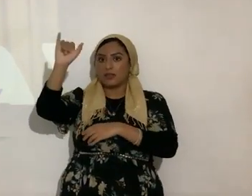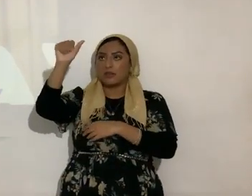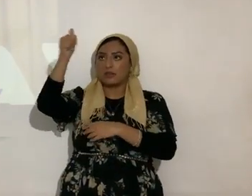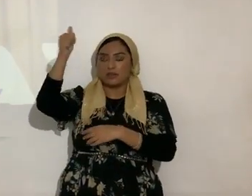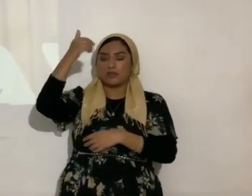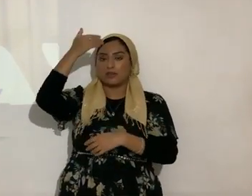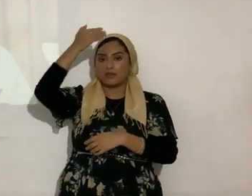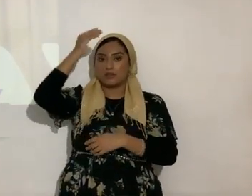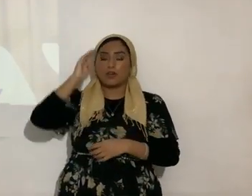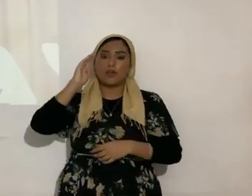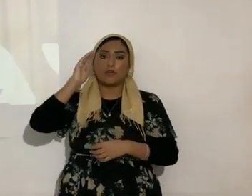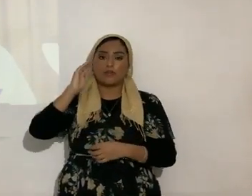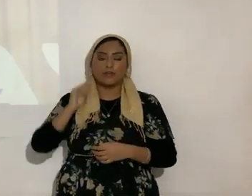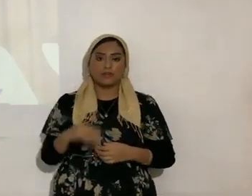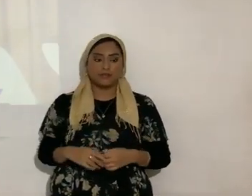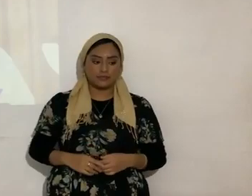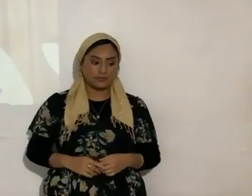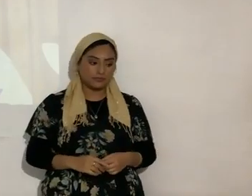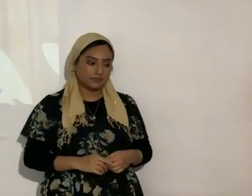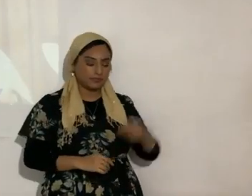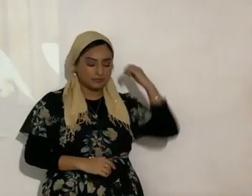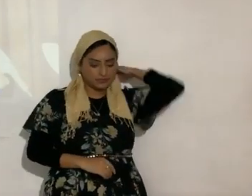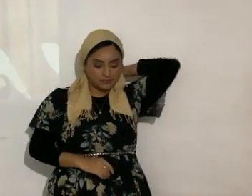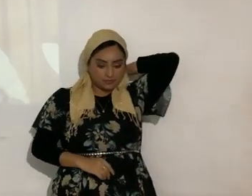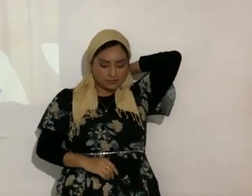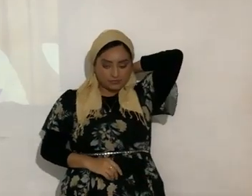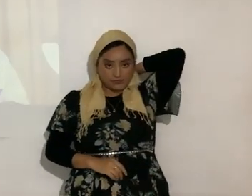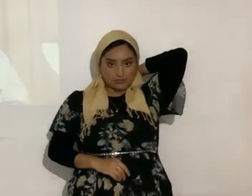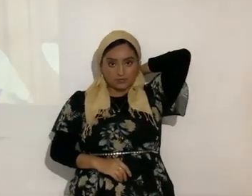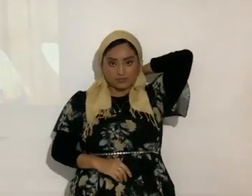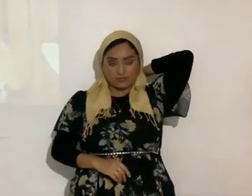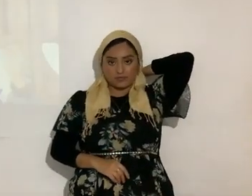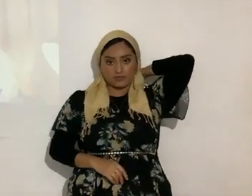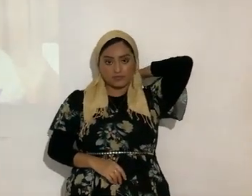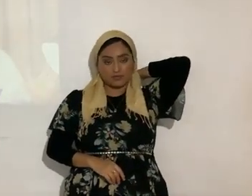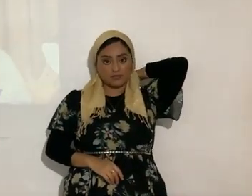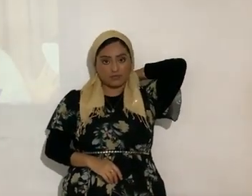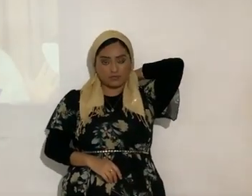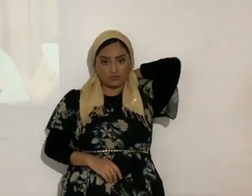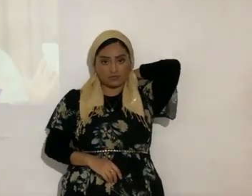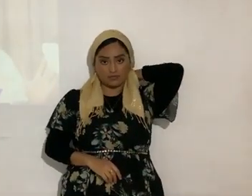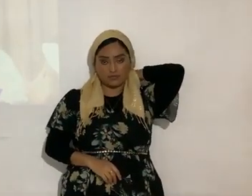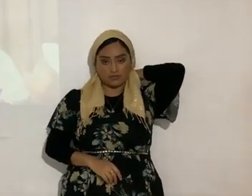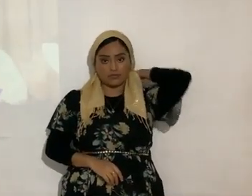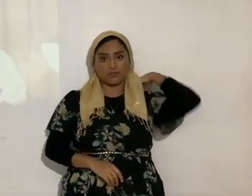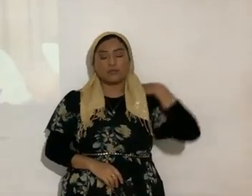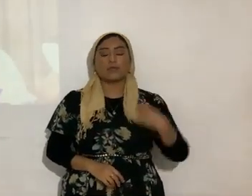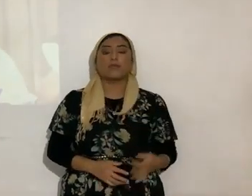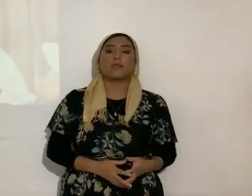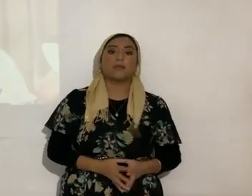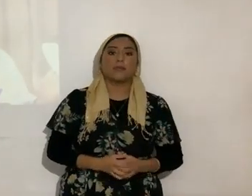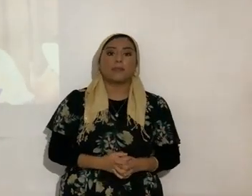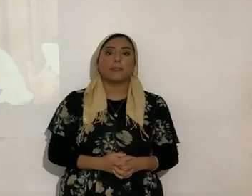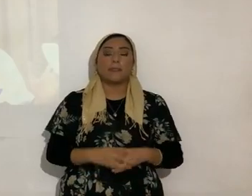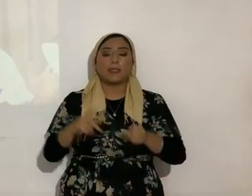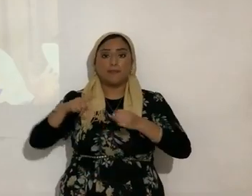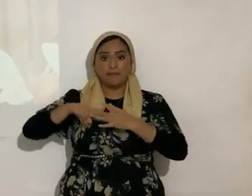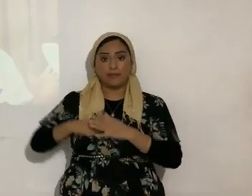para que se entienda. Por amor a los muy muñeces. ¿Quedó claro? En Bereshit, en el principio, sí, en